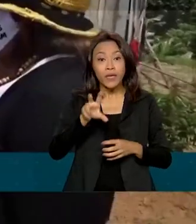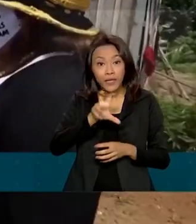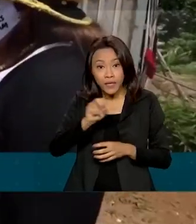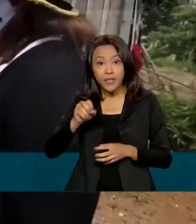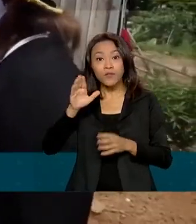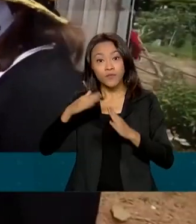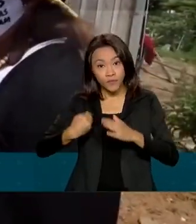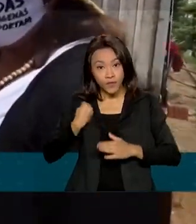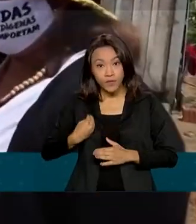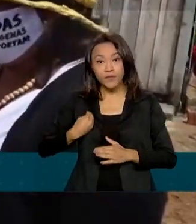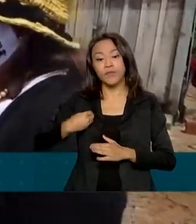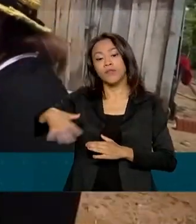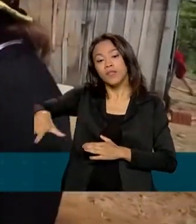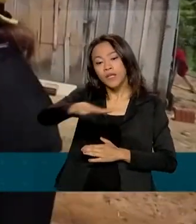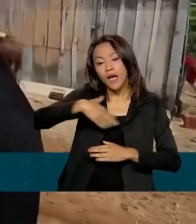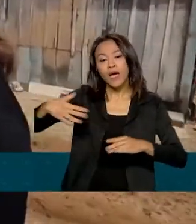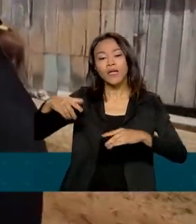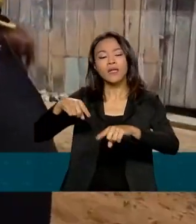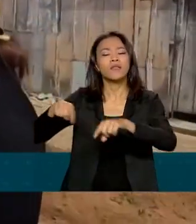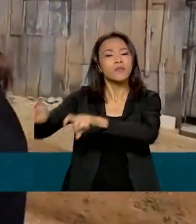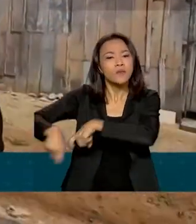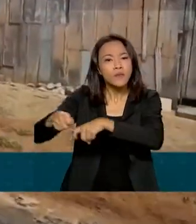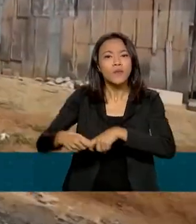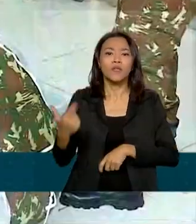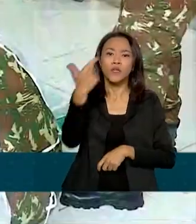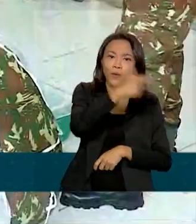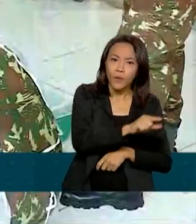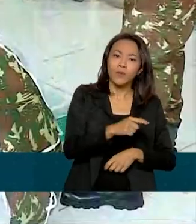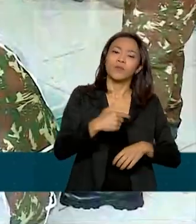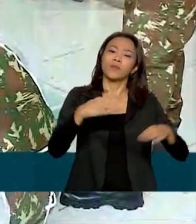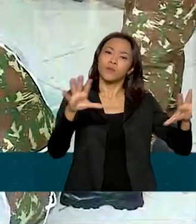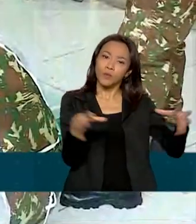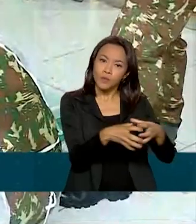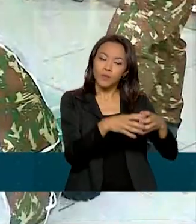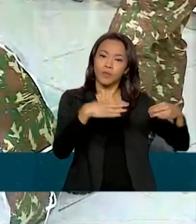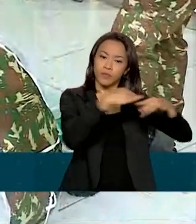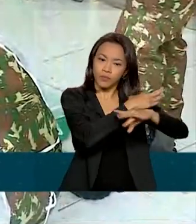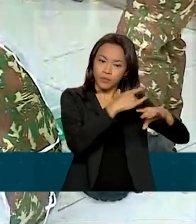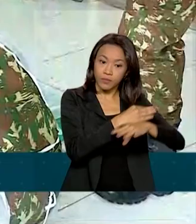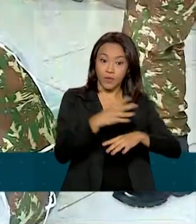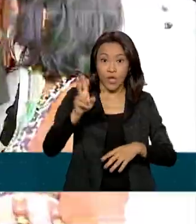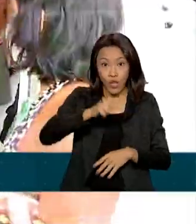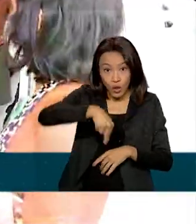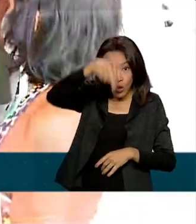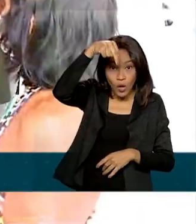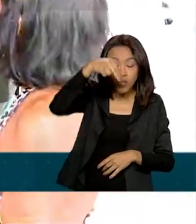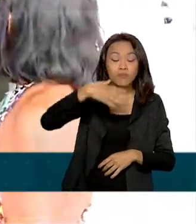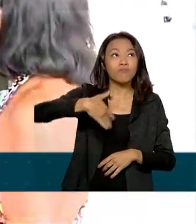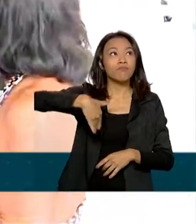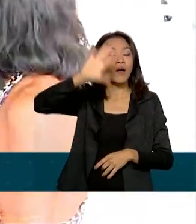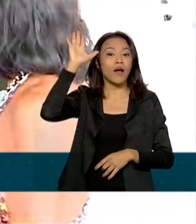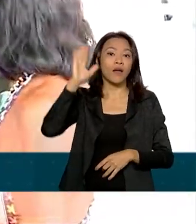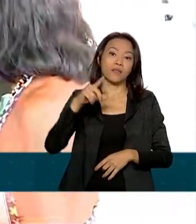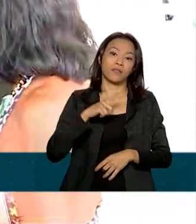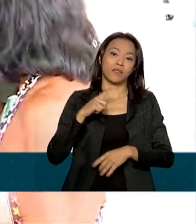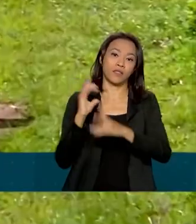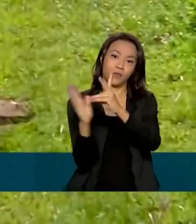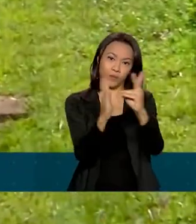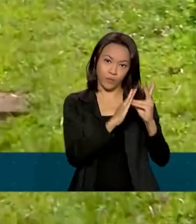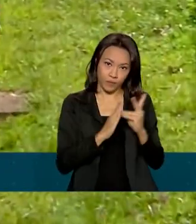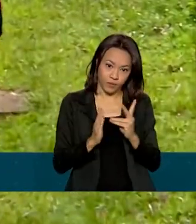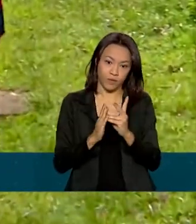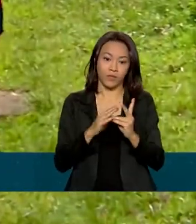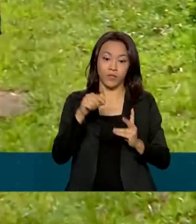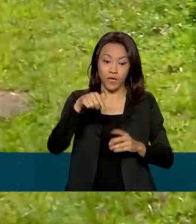e 315 mil habitam zonas urbanas. A região norte é a que concentra o maior número de indivíduos.